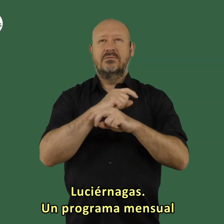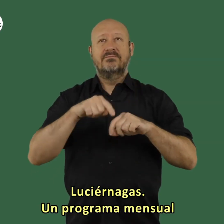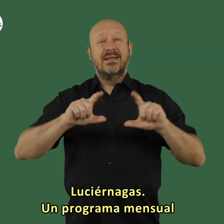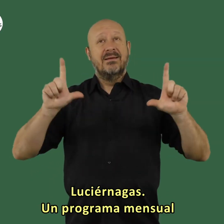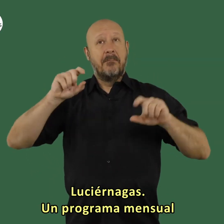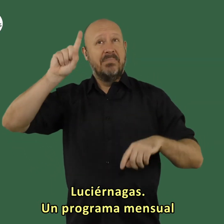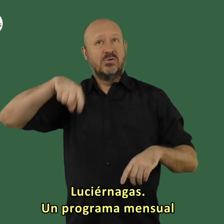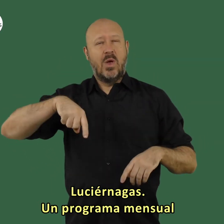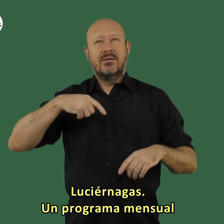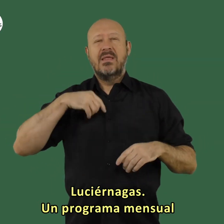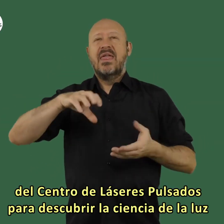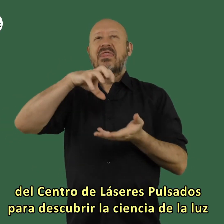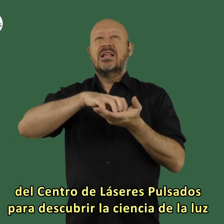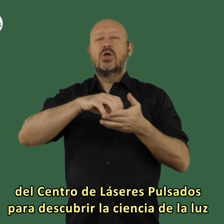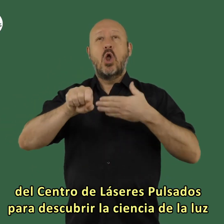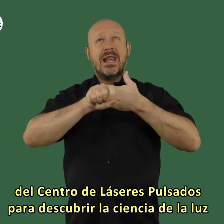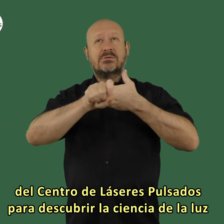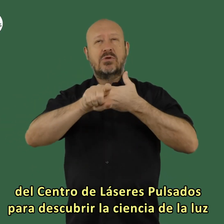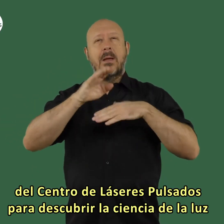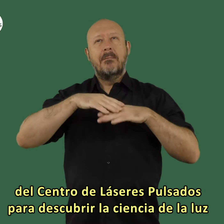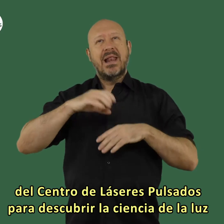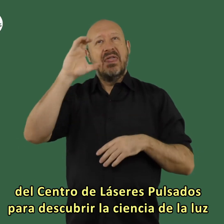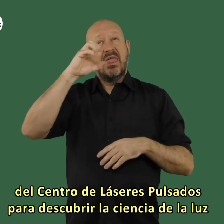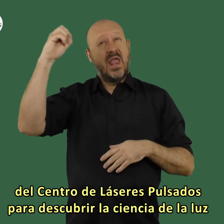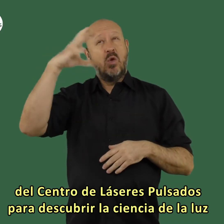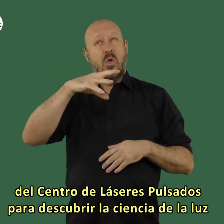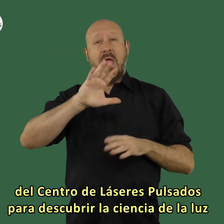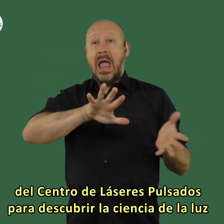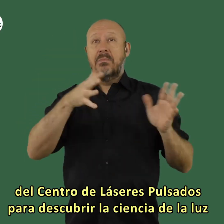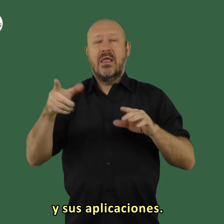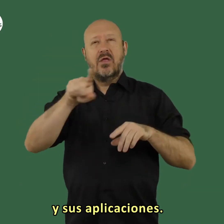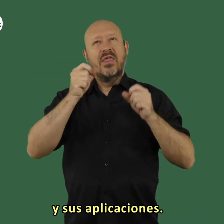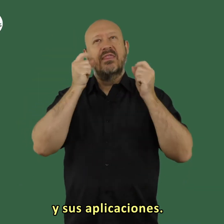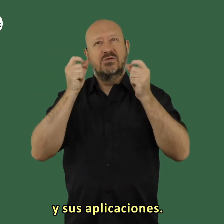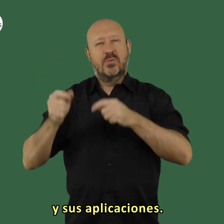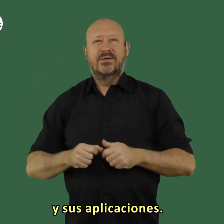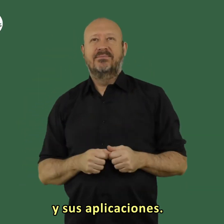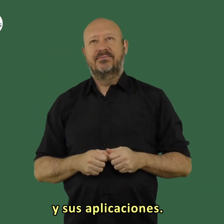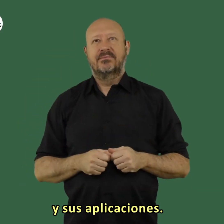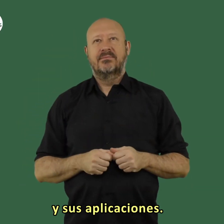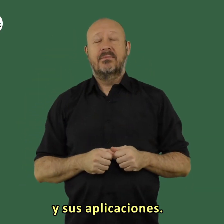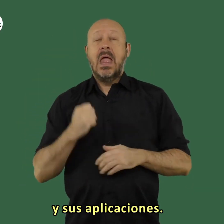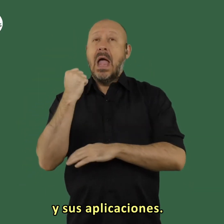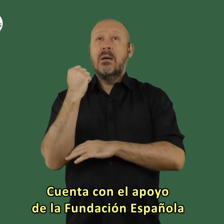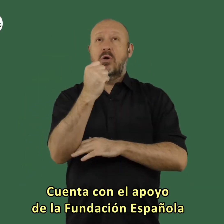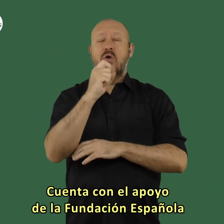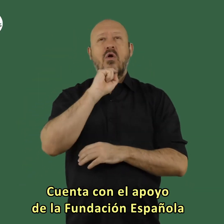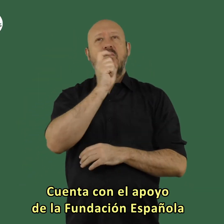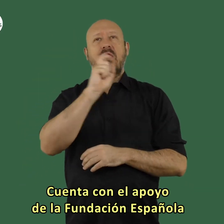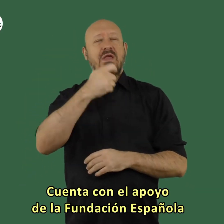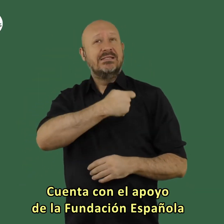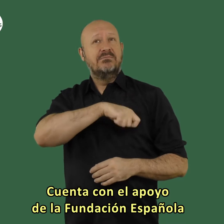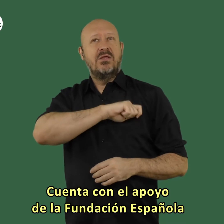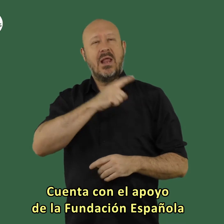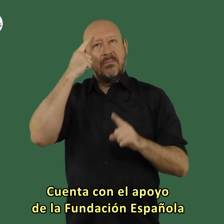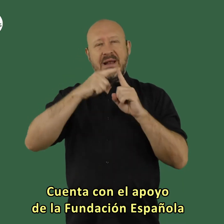luciérnagas un programa mensual del centro de láseres pulsados para descubrir la ciencia de la luz y sus aplicaciones cuenta con el